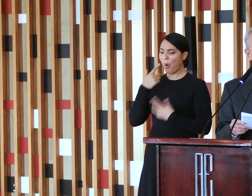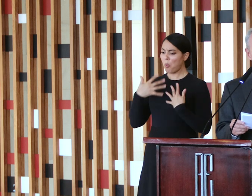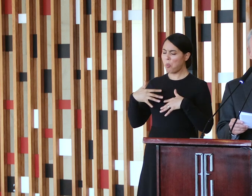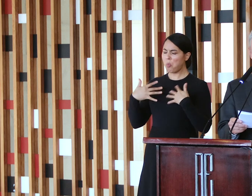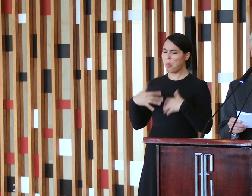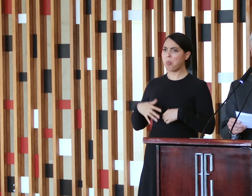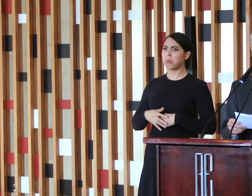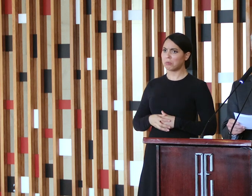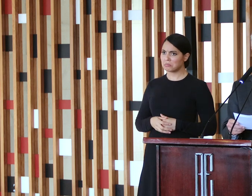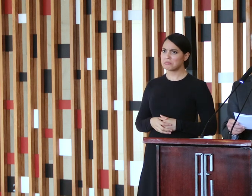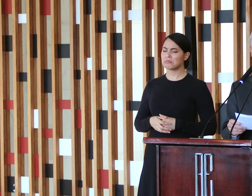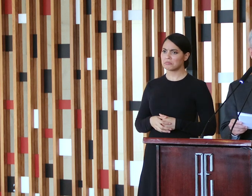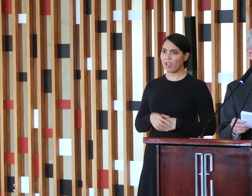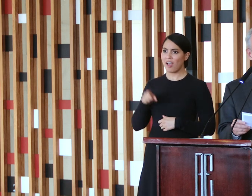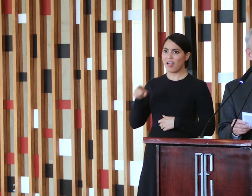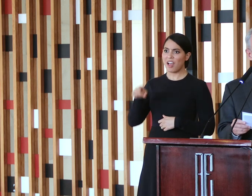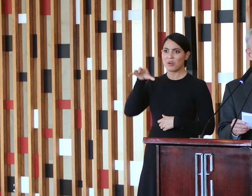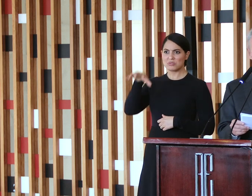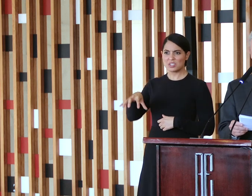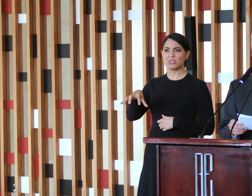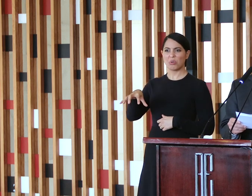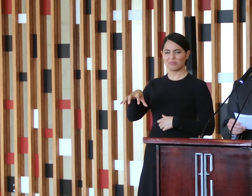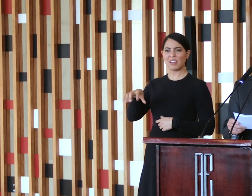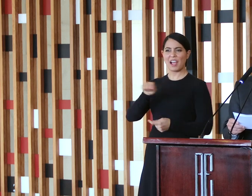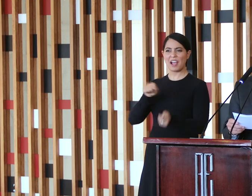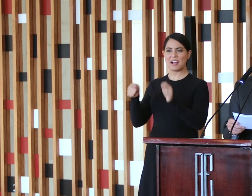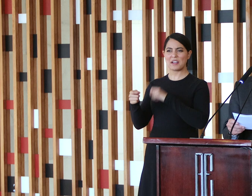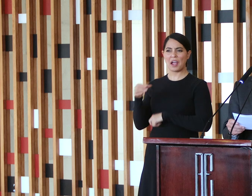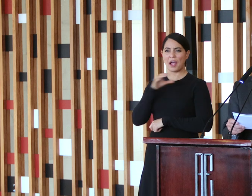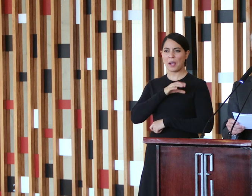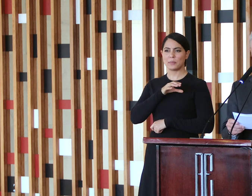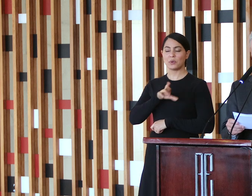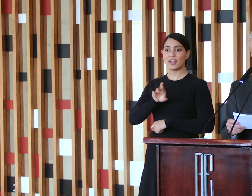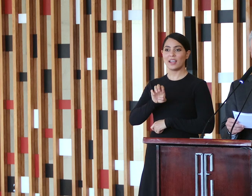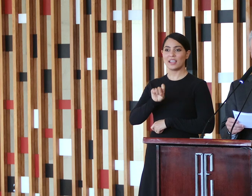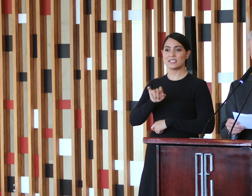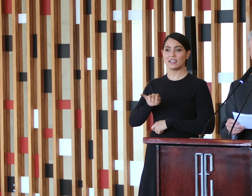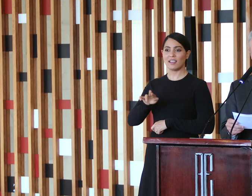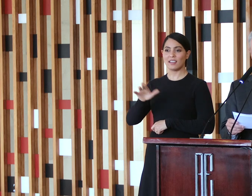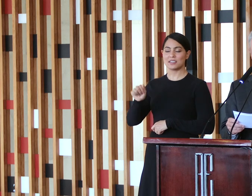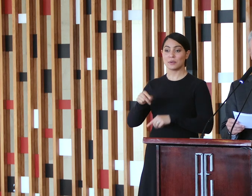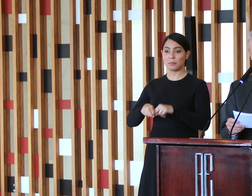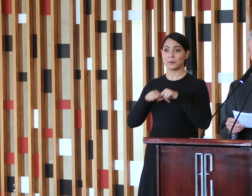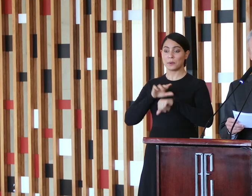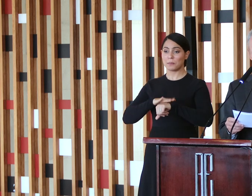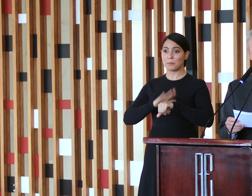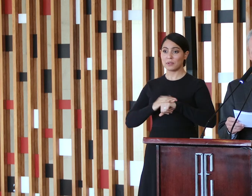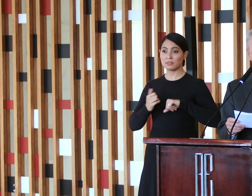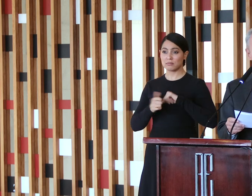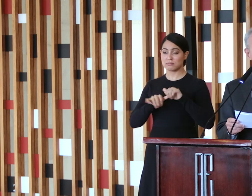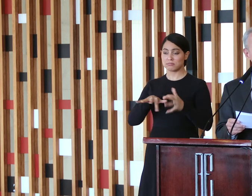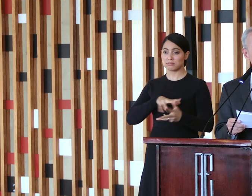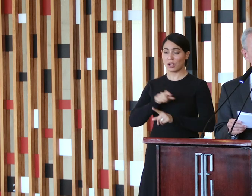foi a resiliência do setor, que se recuperou do choque da pandemia nos quatro